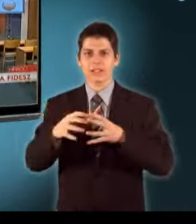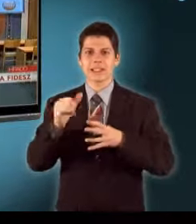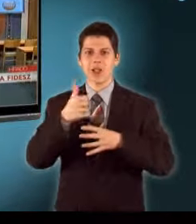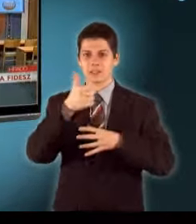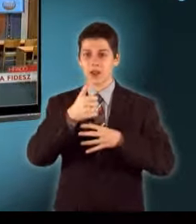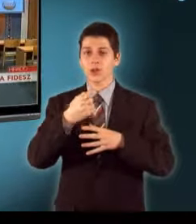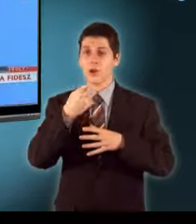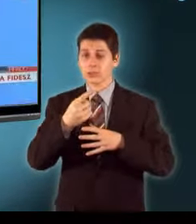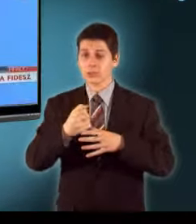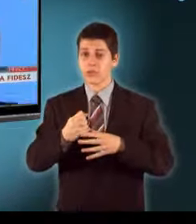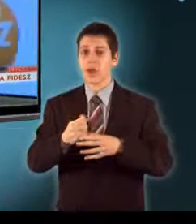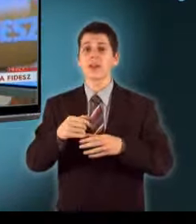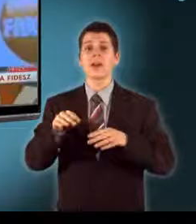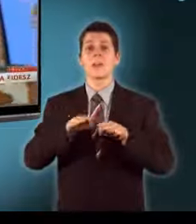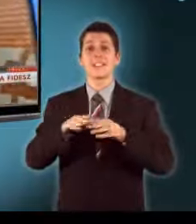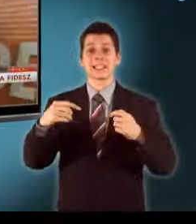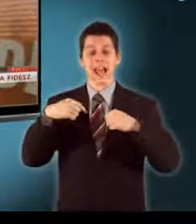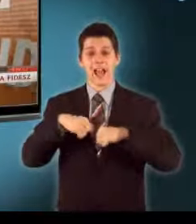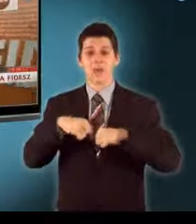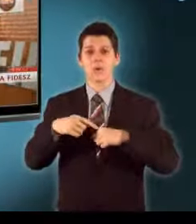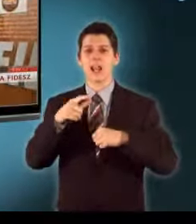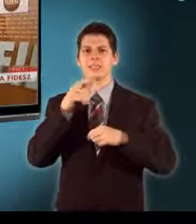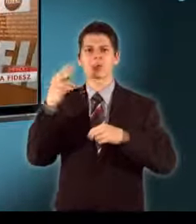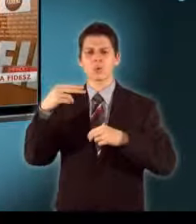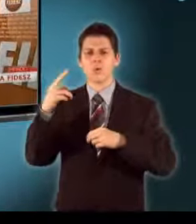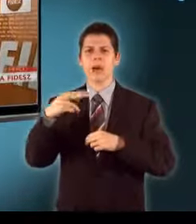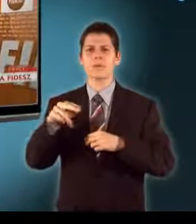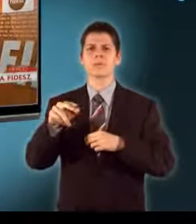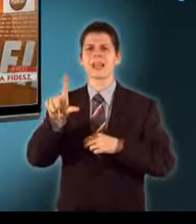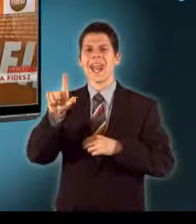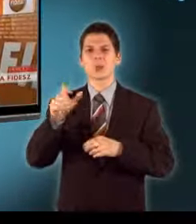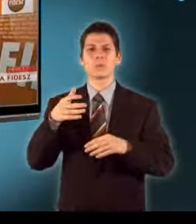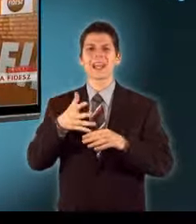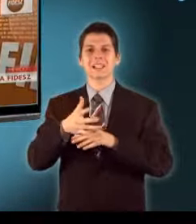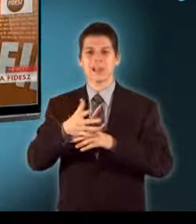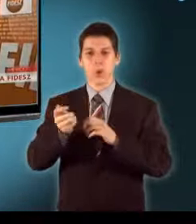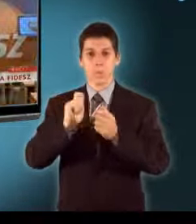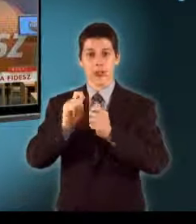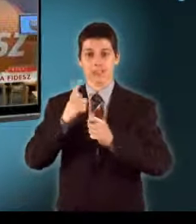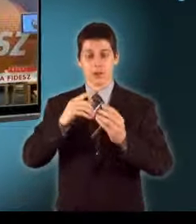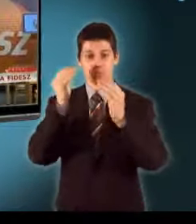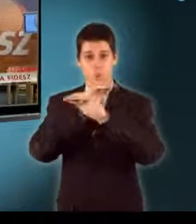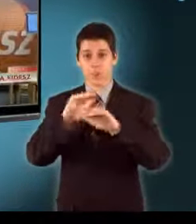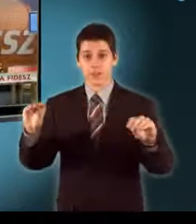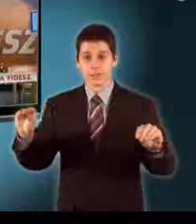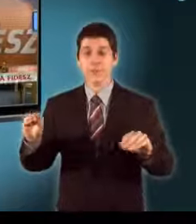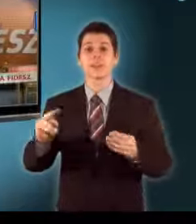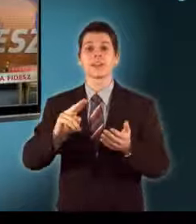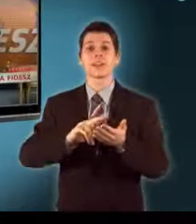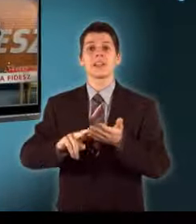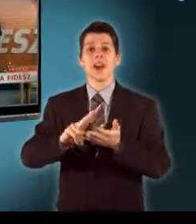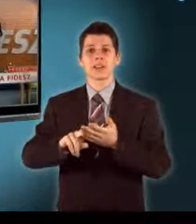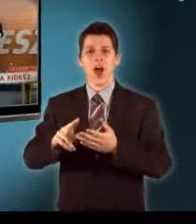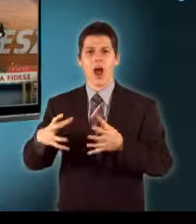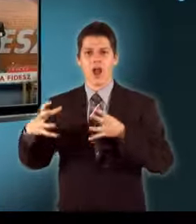jogi igazgatója úgy tudja, hogy a miniszterelnöki hivatal további bruttó 200 millió forintos pályázatot írt ki a hivatal